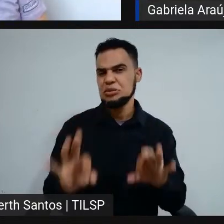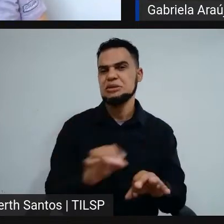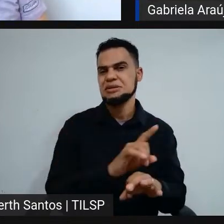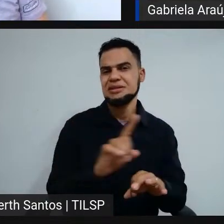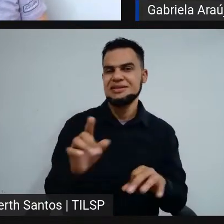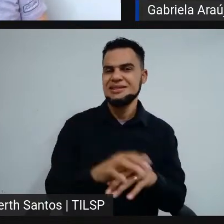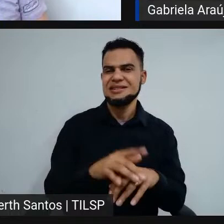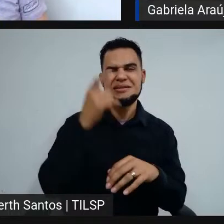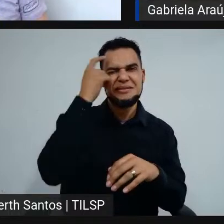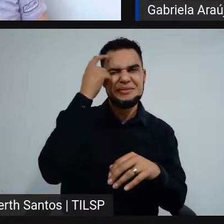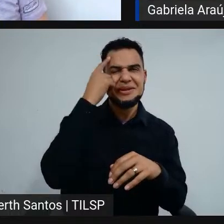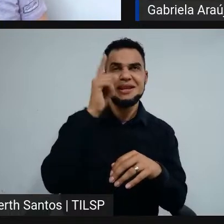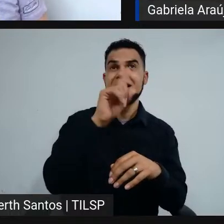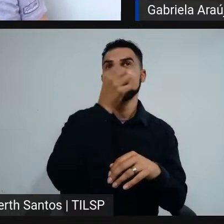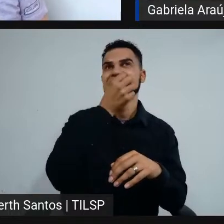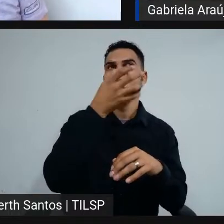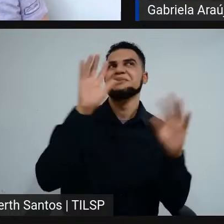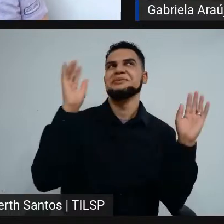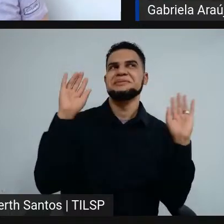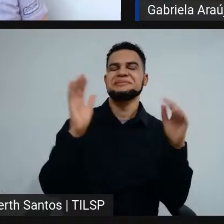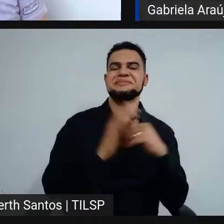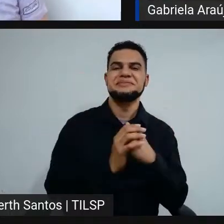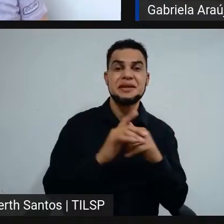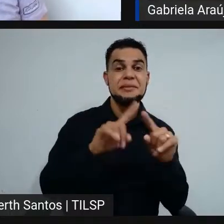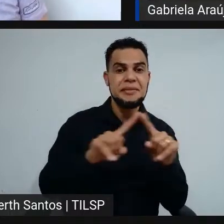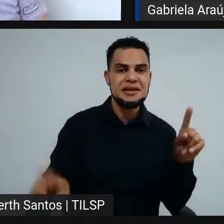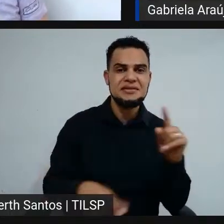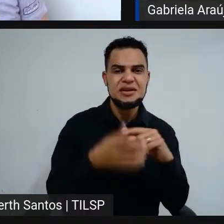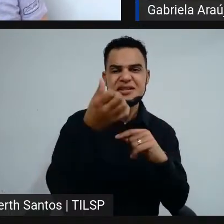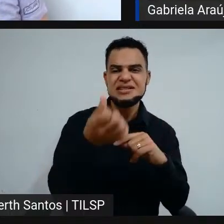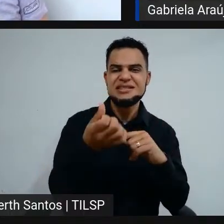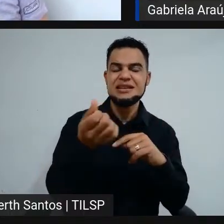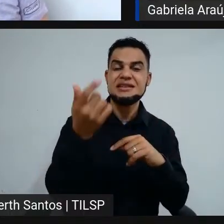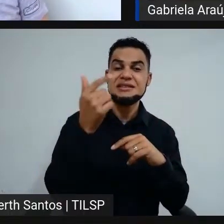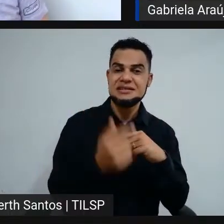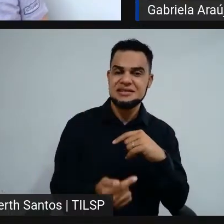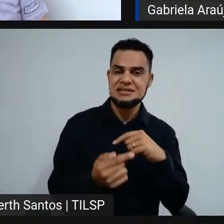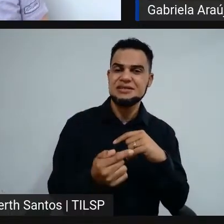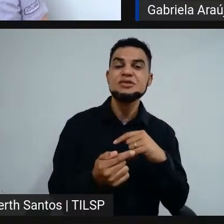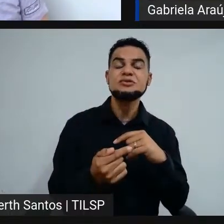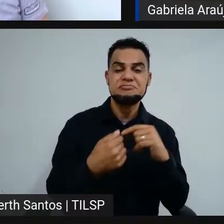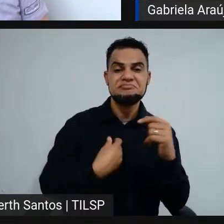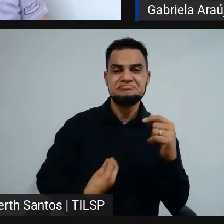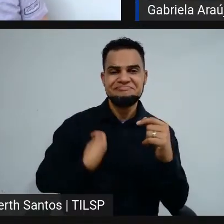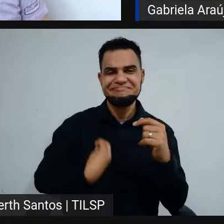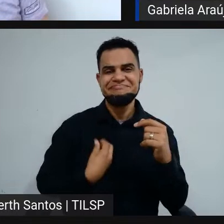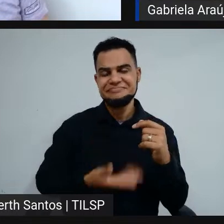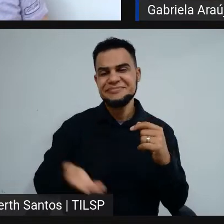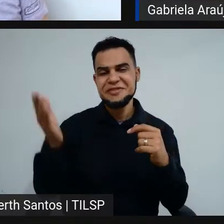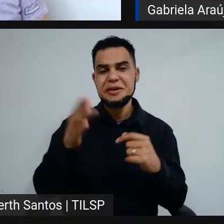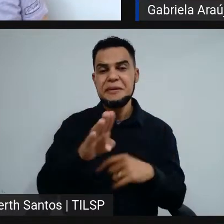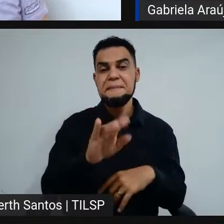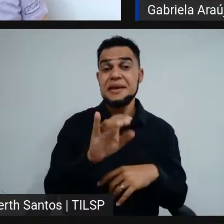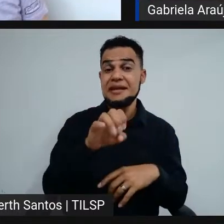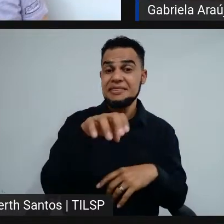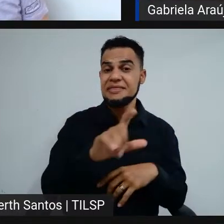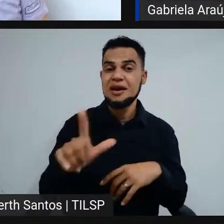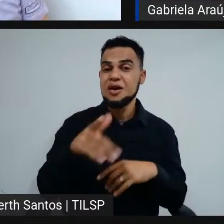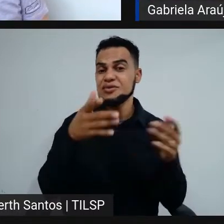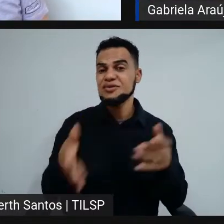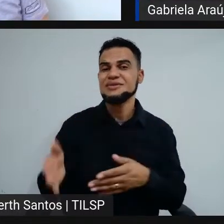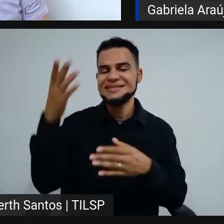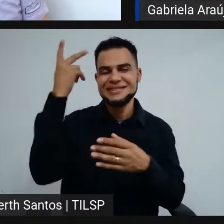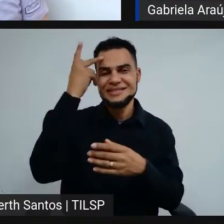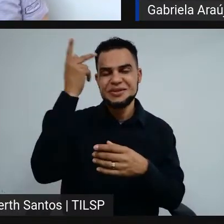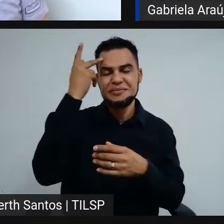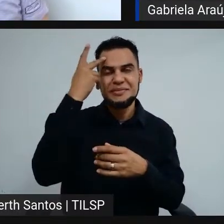memória não está muito boa esses dias, mas foi dia seis e sete, eu creio, e aí a gente foi para a Bienal, a gente chegou em São Paulo, foi para a